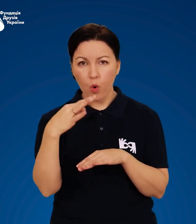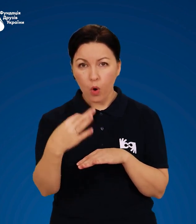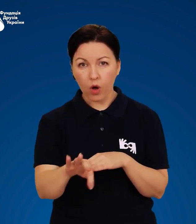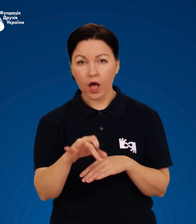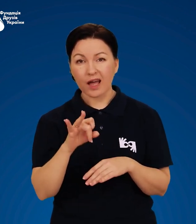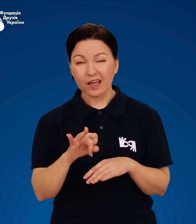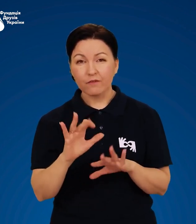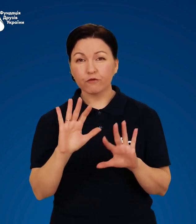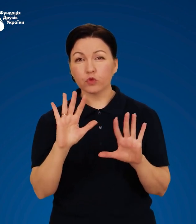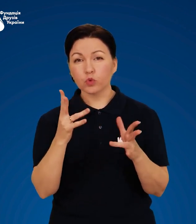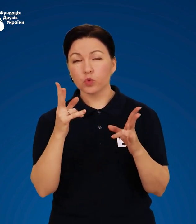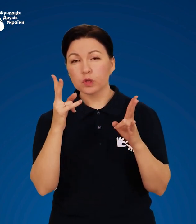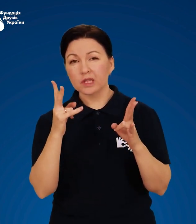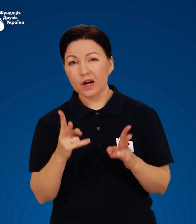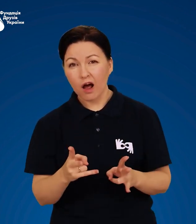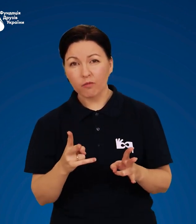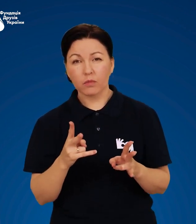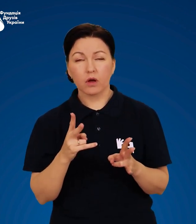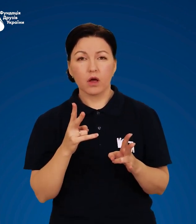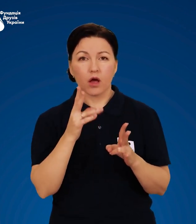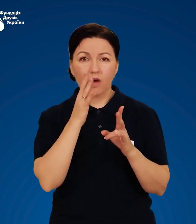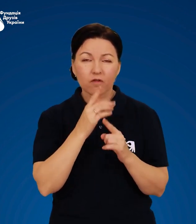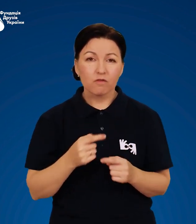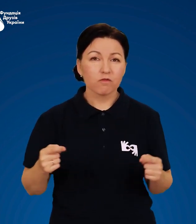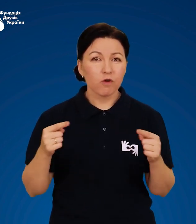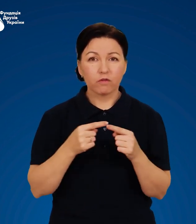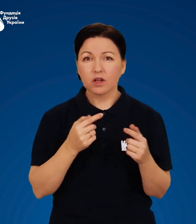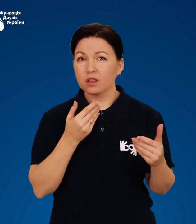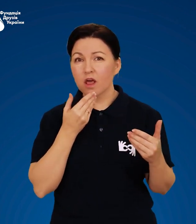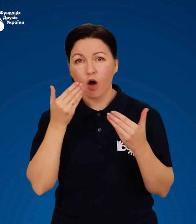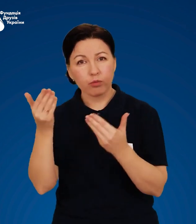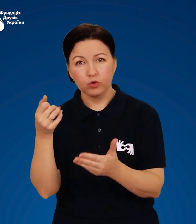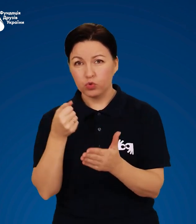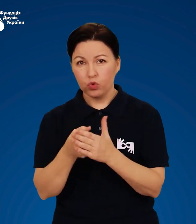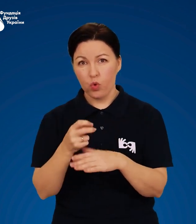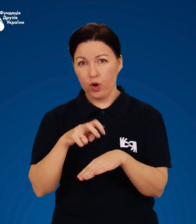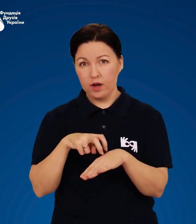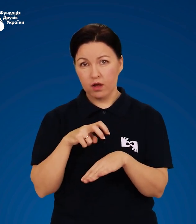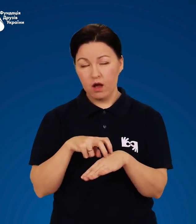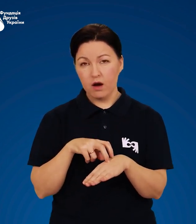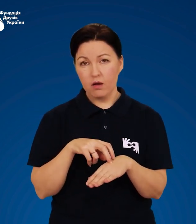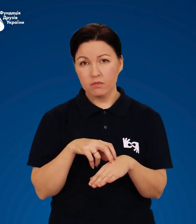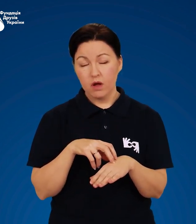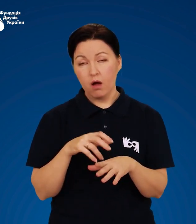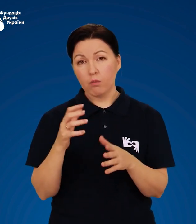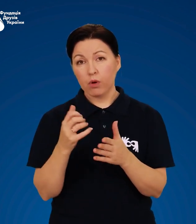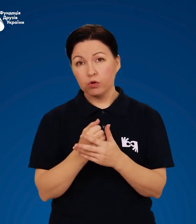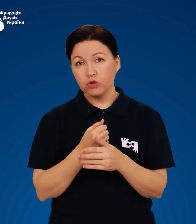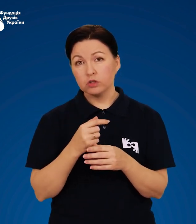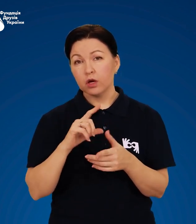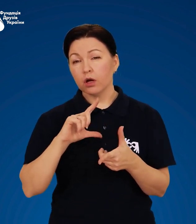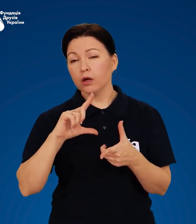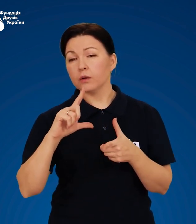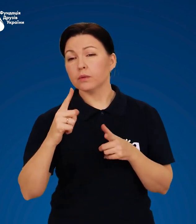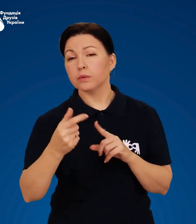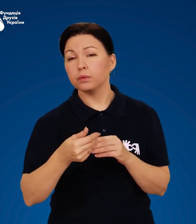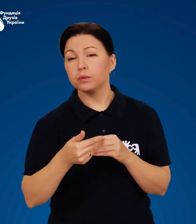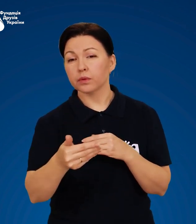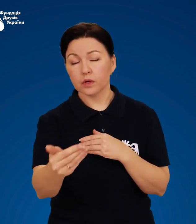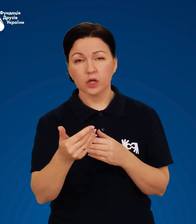болю, і при наявності травми своєчасно не звертаються до лікаря, що завдає згодом додаткові